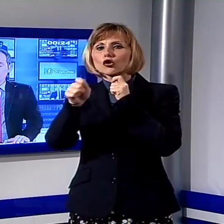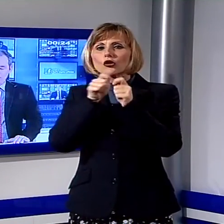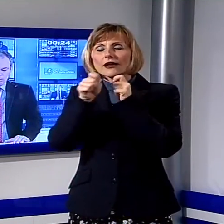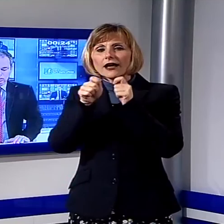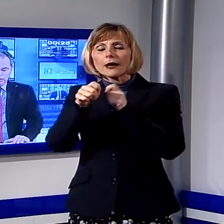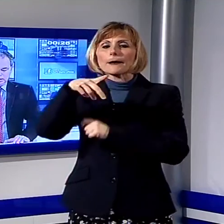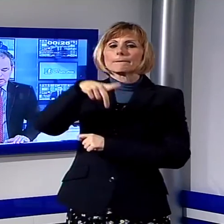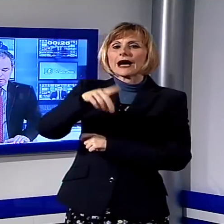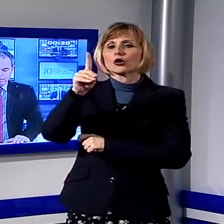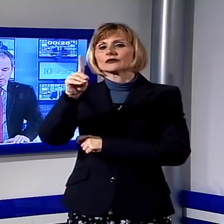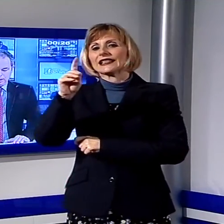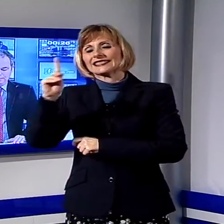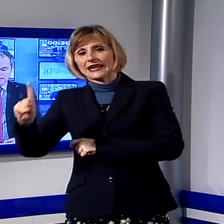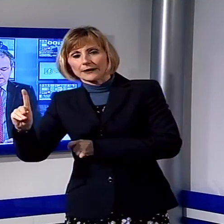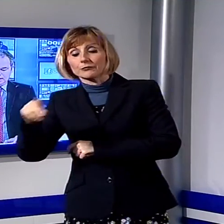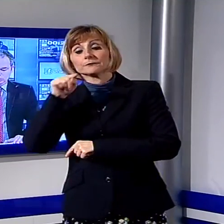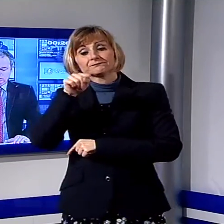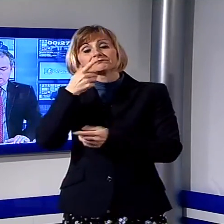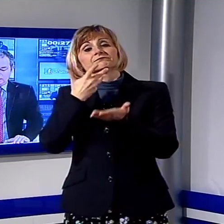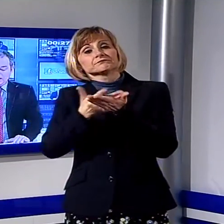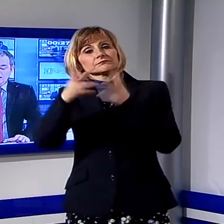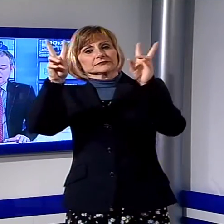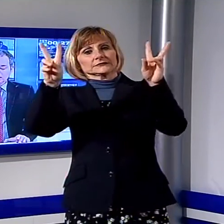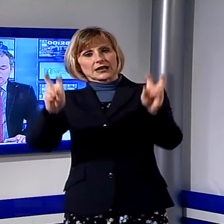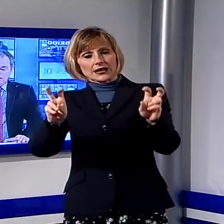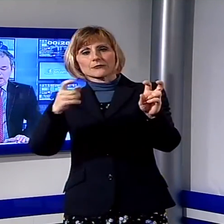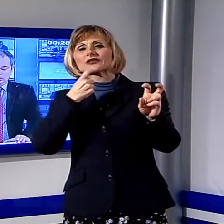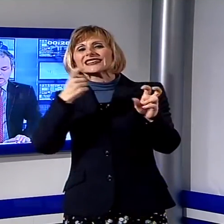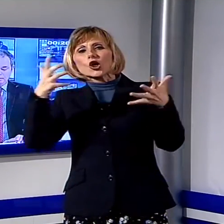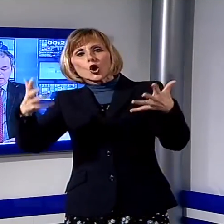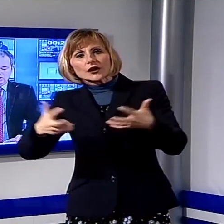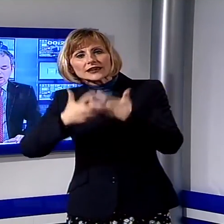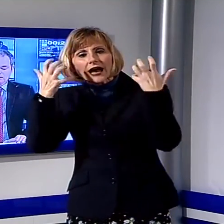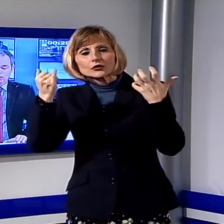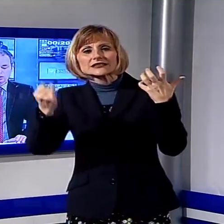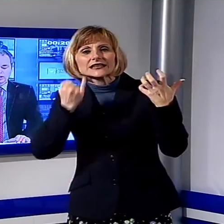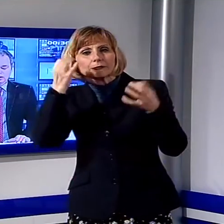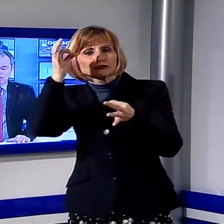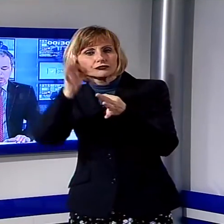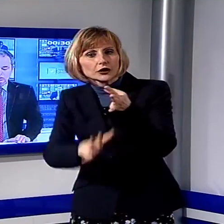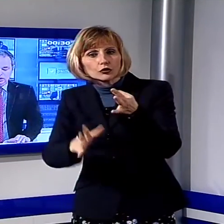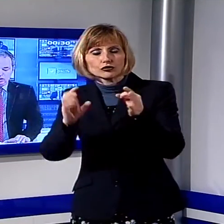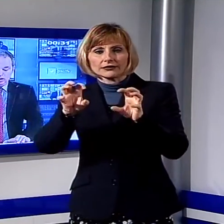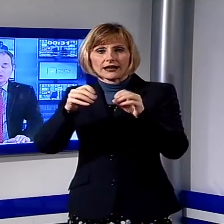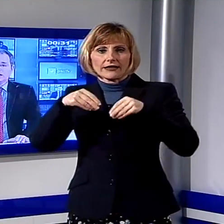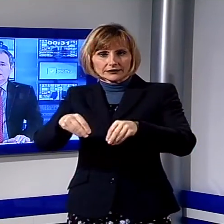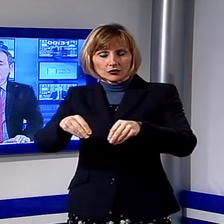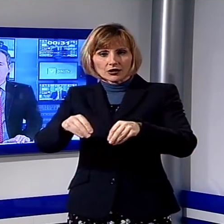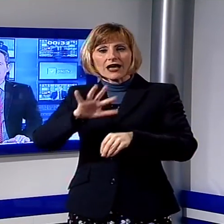Paolo Del Debbio che parlerà sul tema Dillo chiaro, semplice e veloce in tv, se no la gente cambia